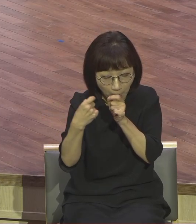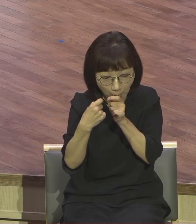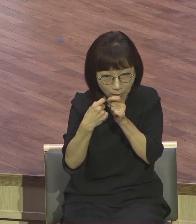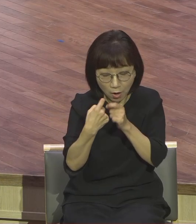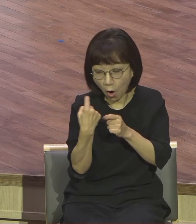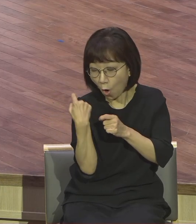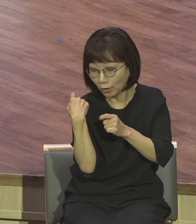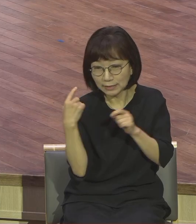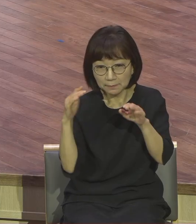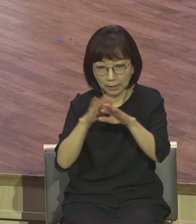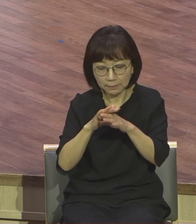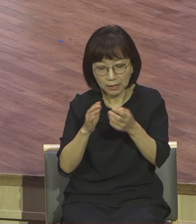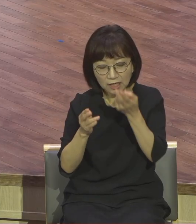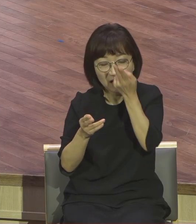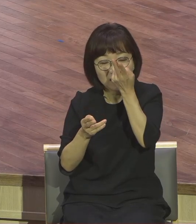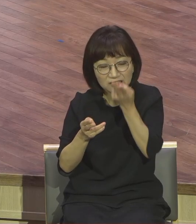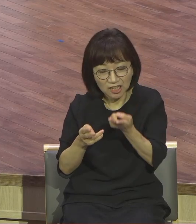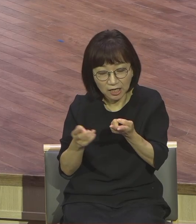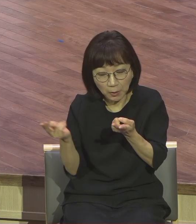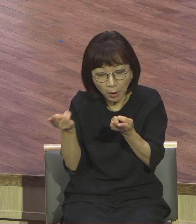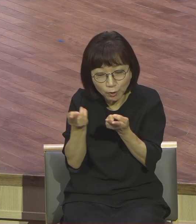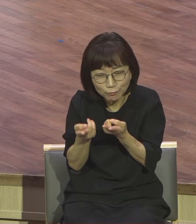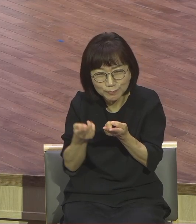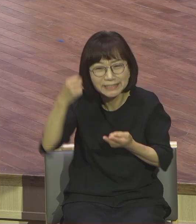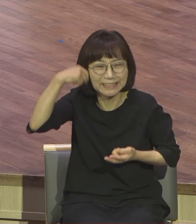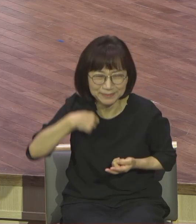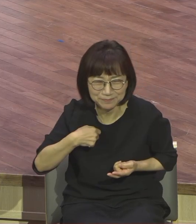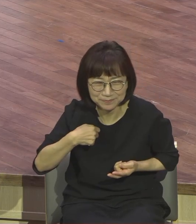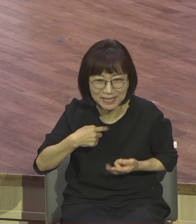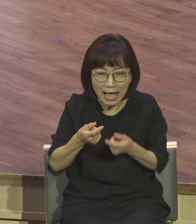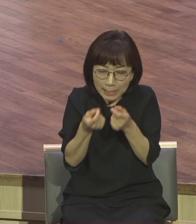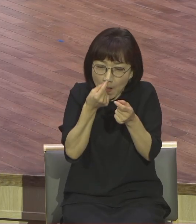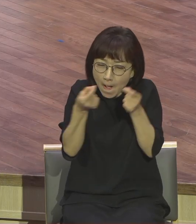기도하고 자오는데 옆에 눕는 것 같아 그런 느낌 있죠